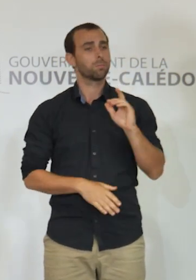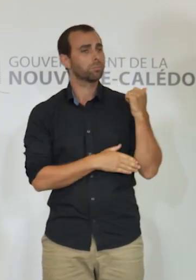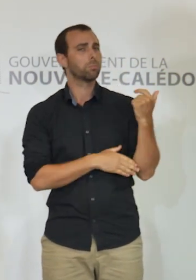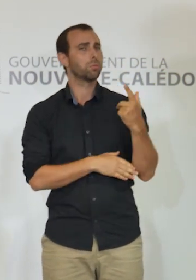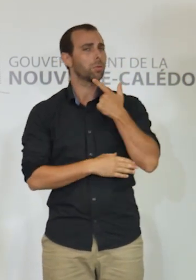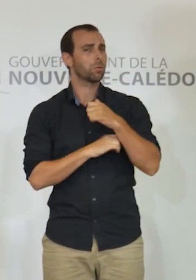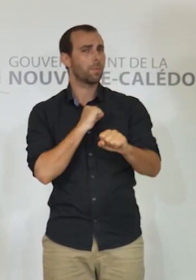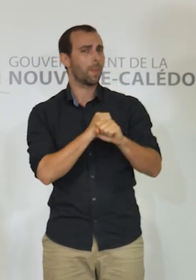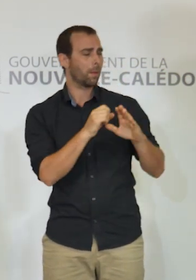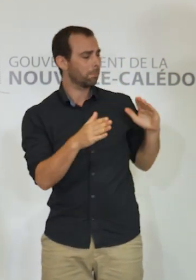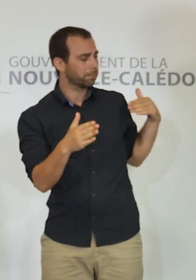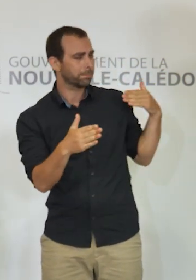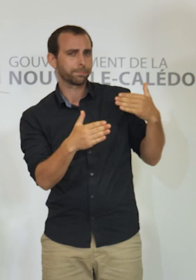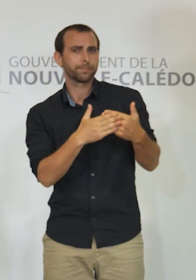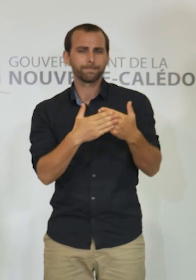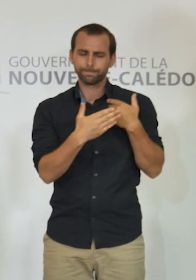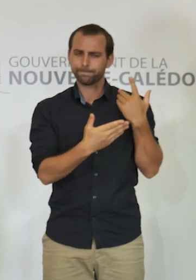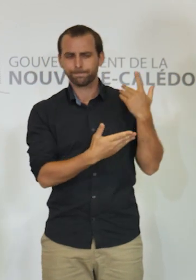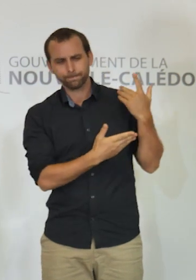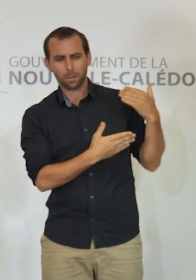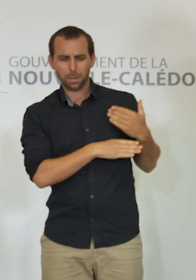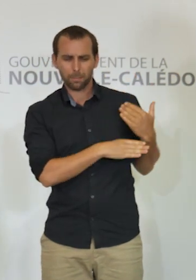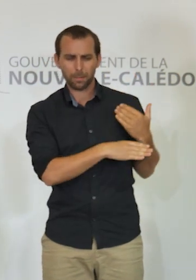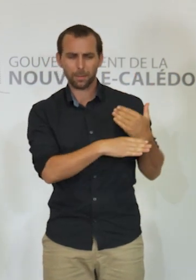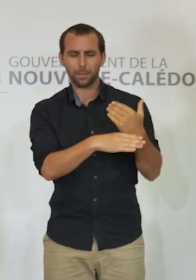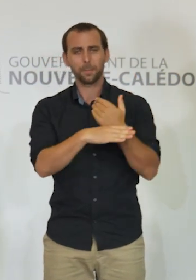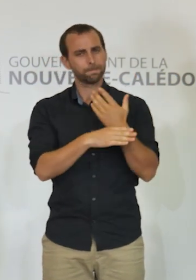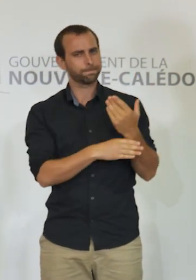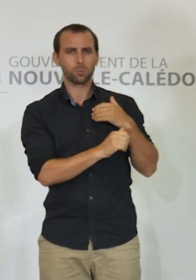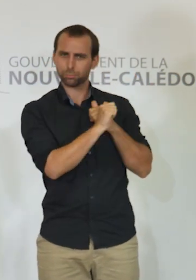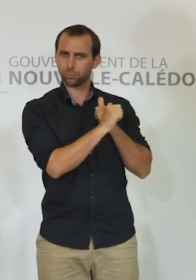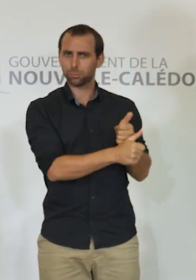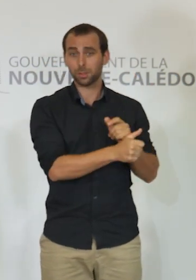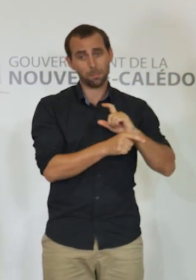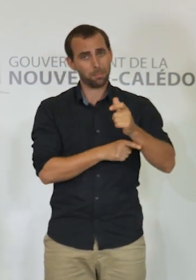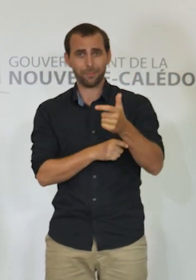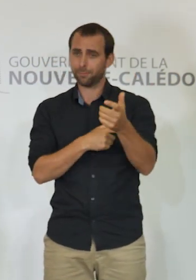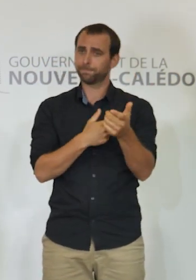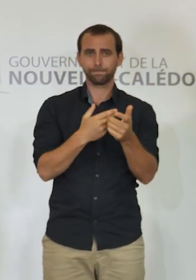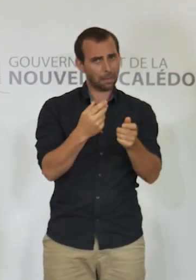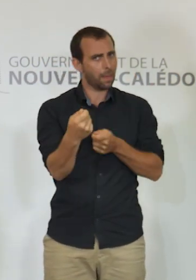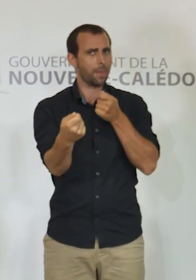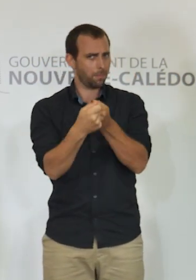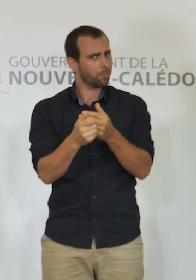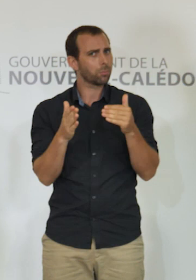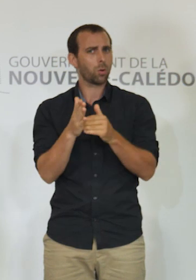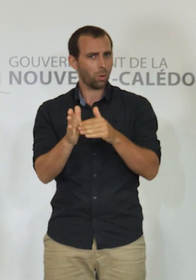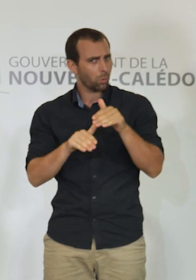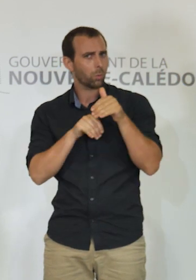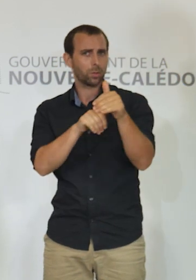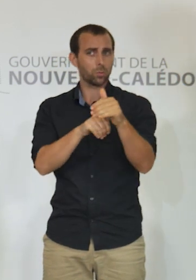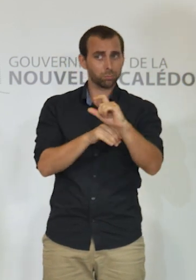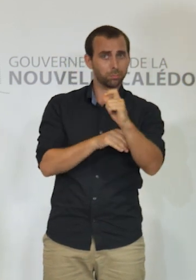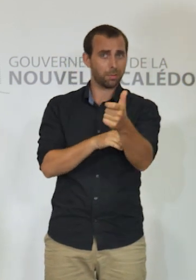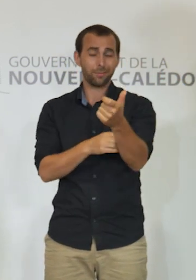semaines et nous adapter encore pour répondre au plus vite, plus efficacement et plus précisément